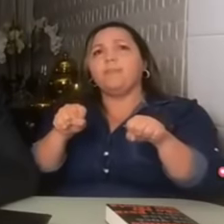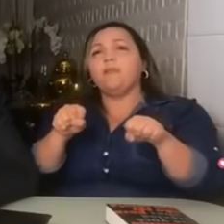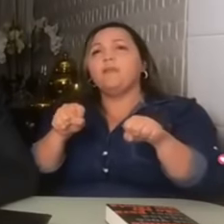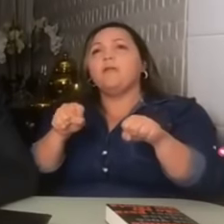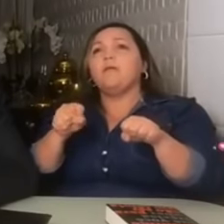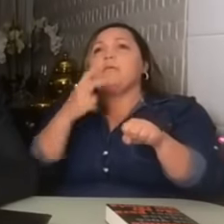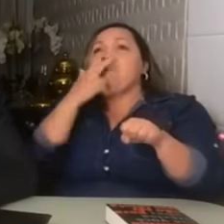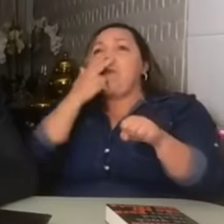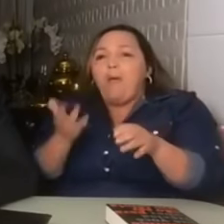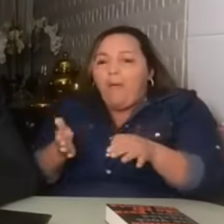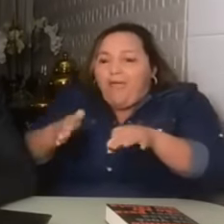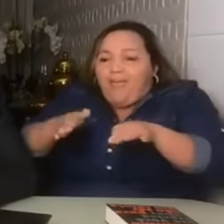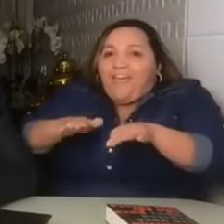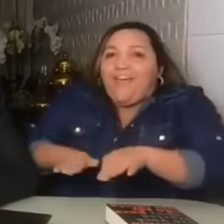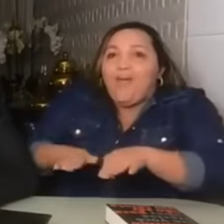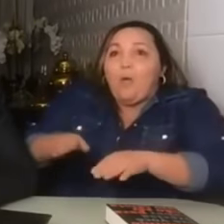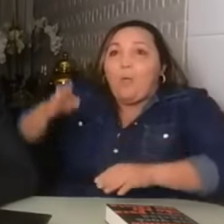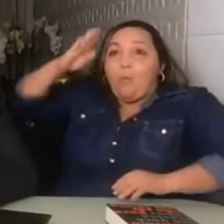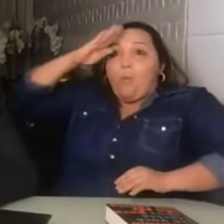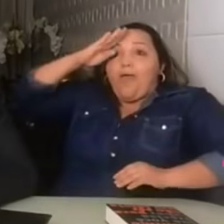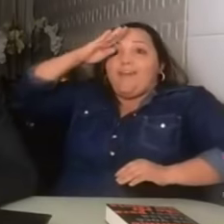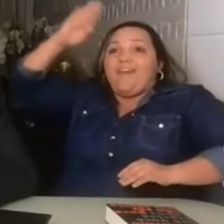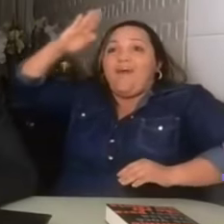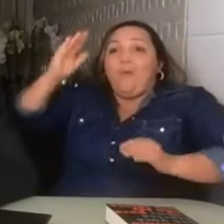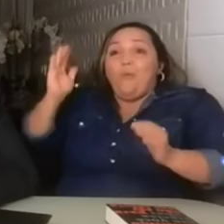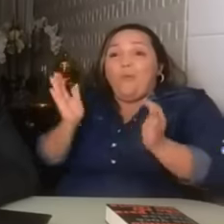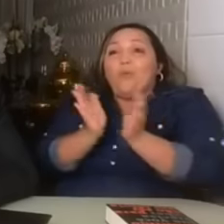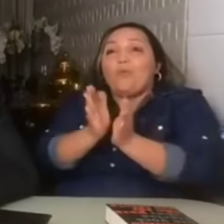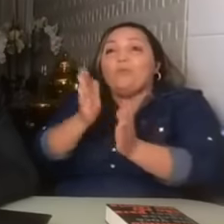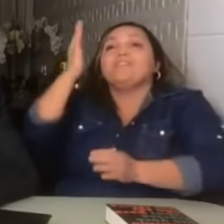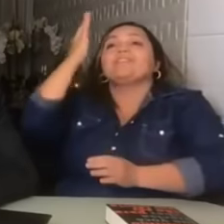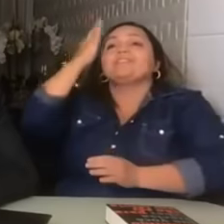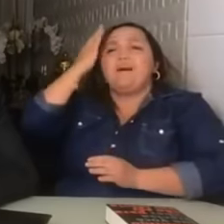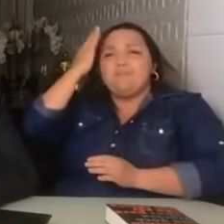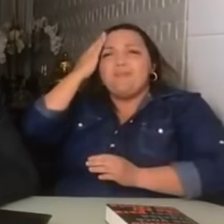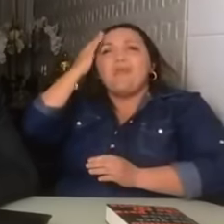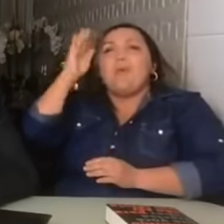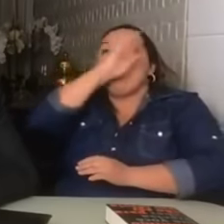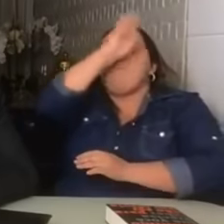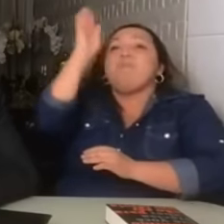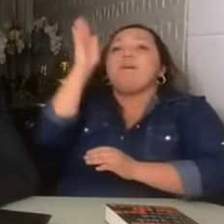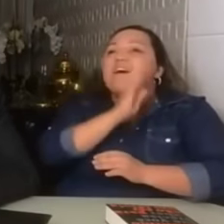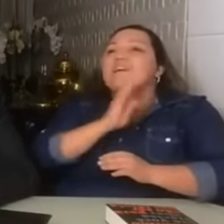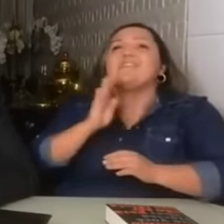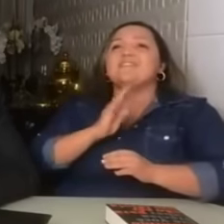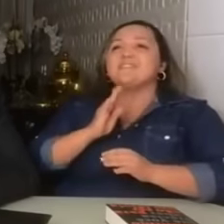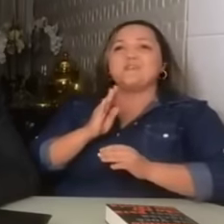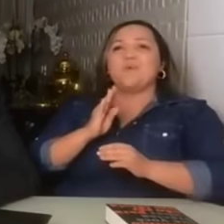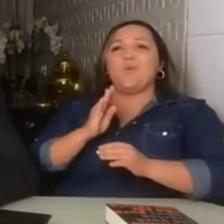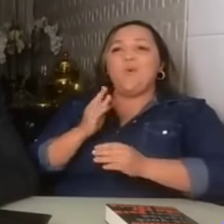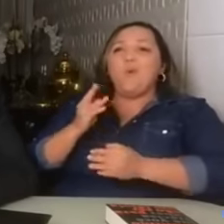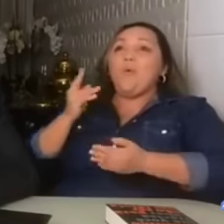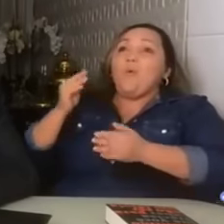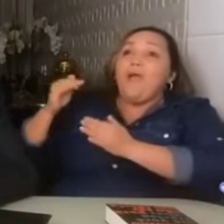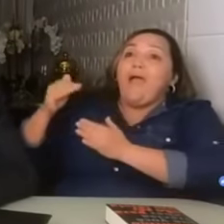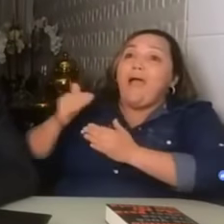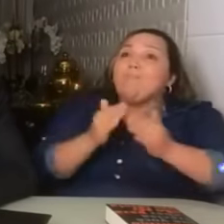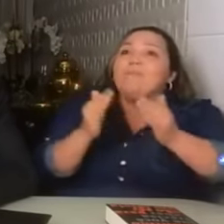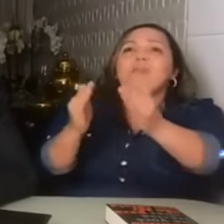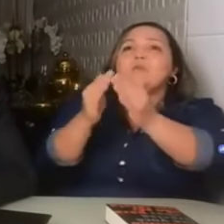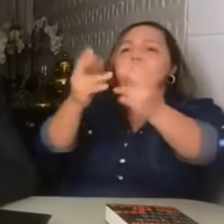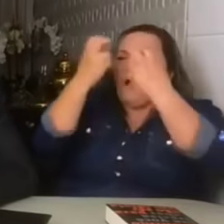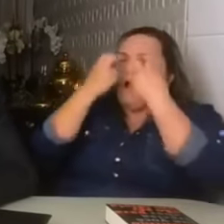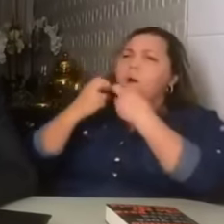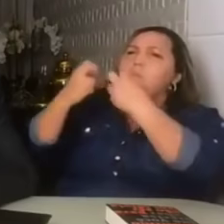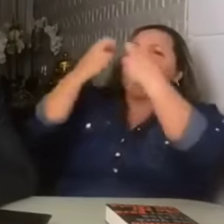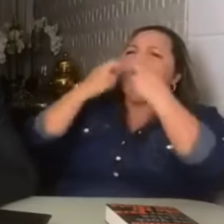integrante de um grande exército, que sabia para onde o Brasil estava marchando, e clamava por